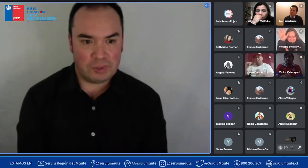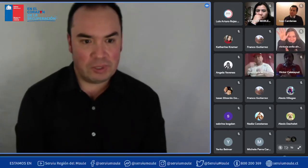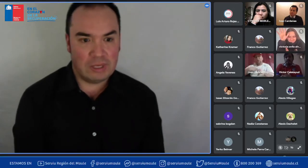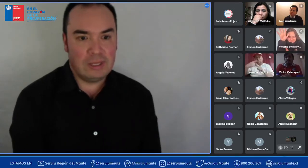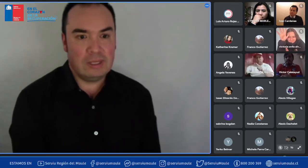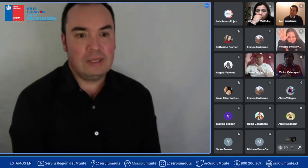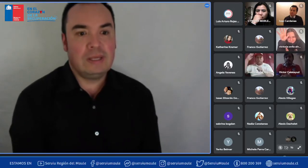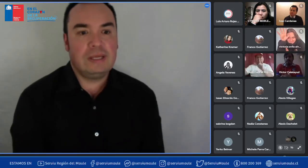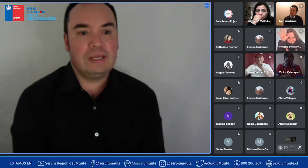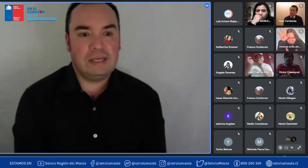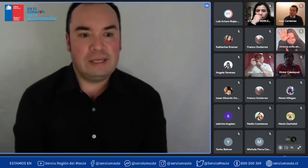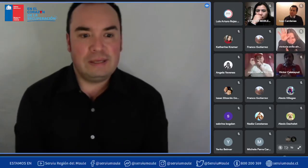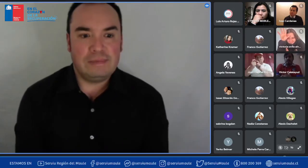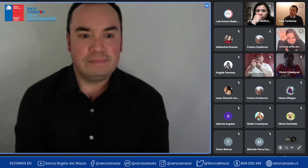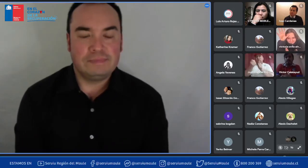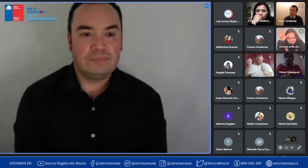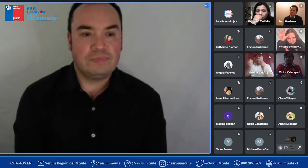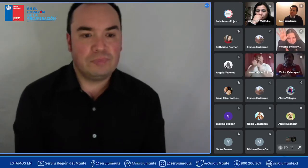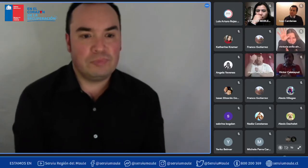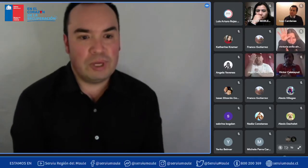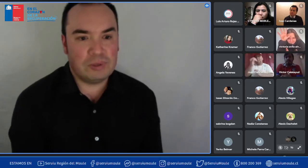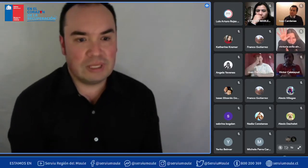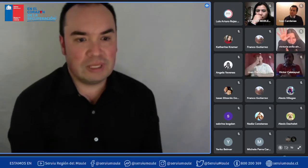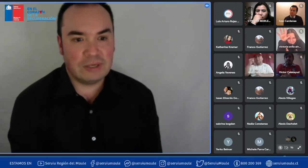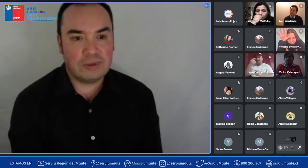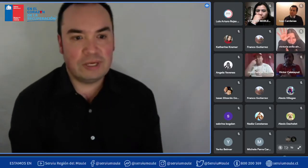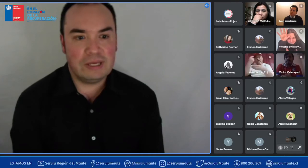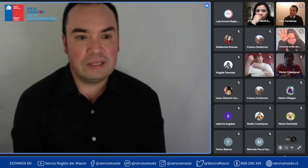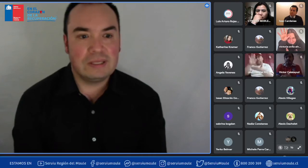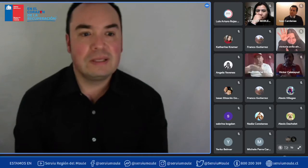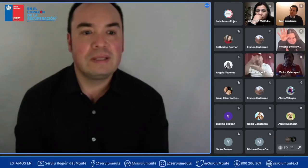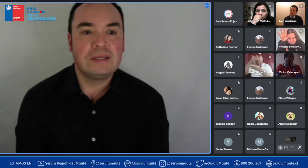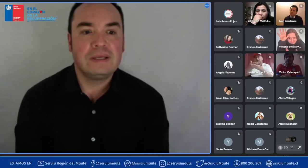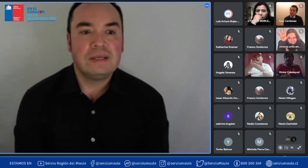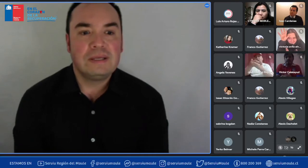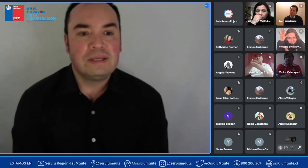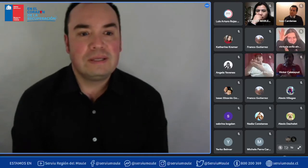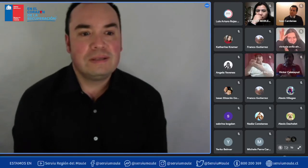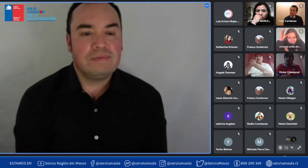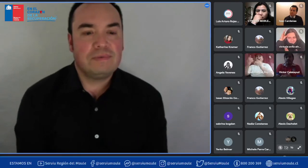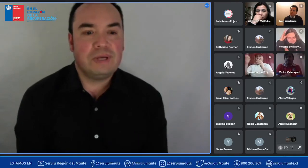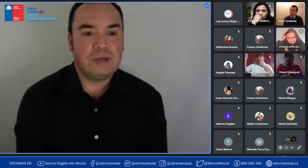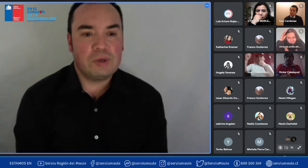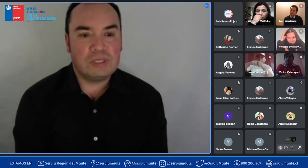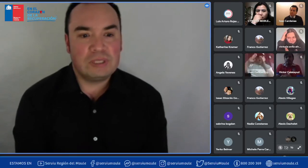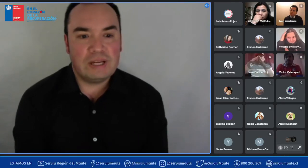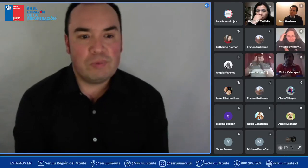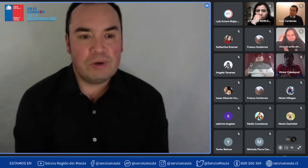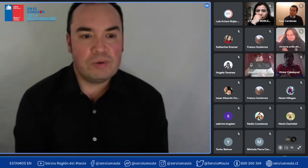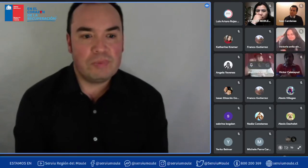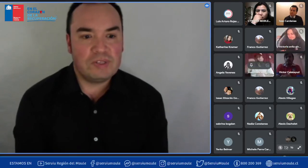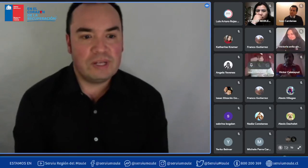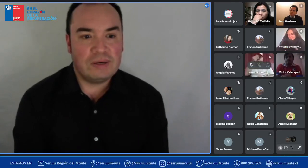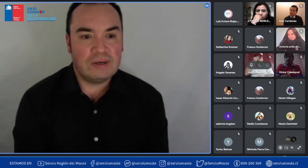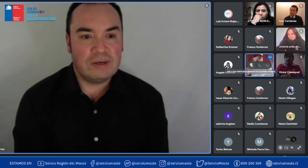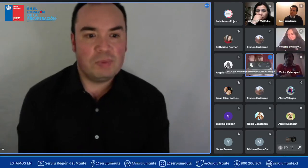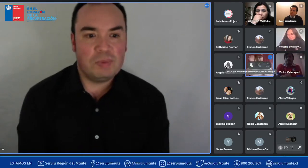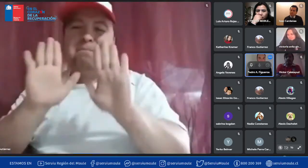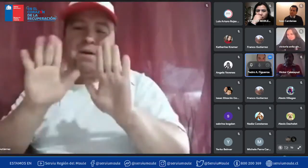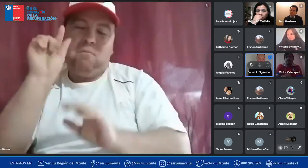voy a contactar con ella voy a ver cómo está y vamos a conversar el tema de la postulación y también voy a informar que ahora en agosto se